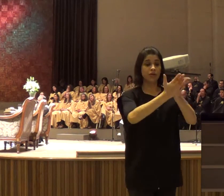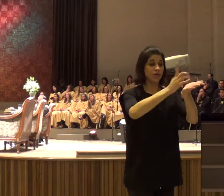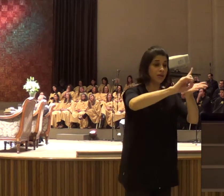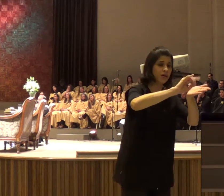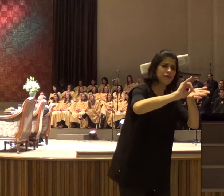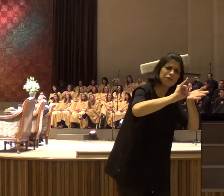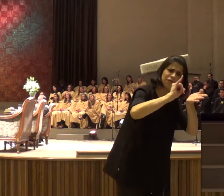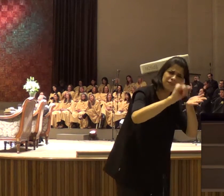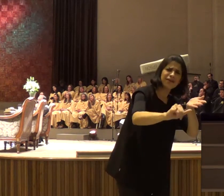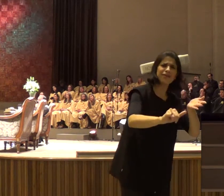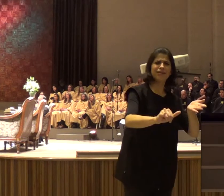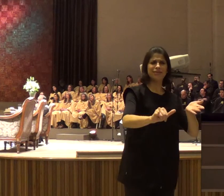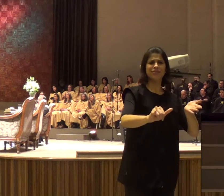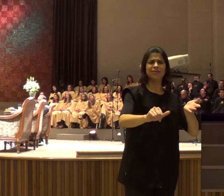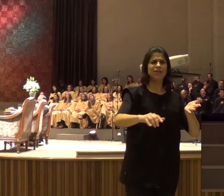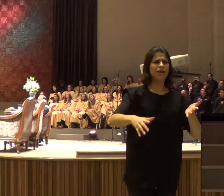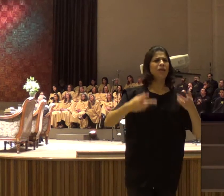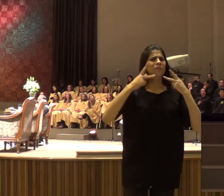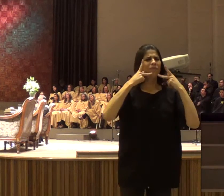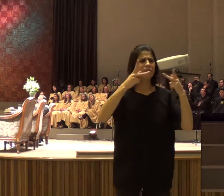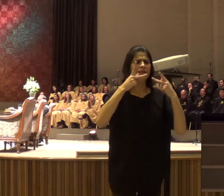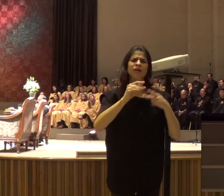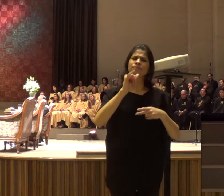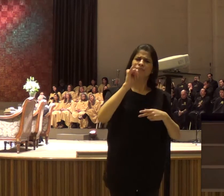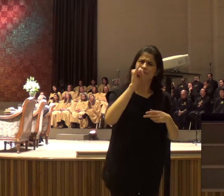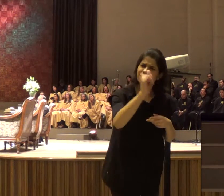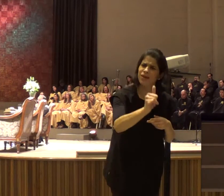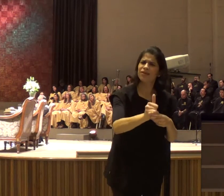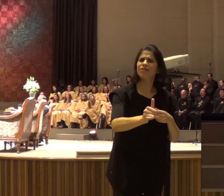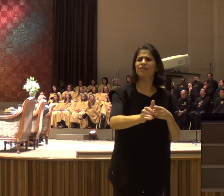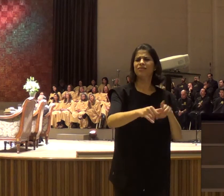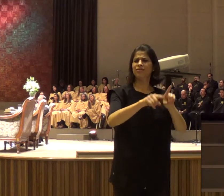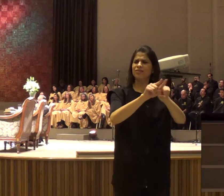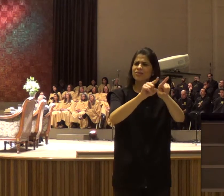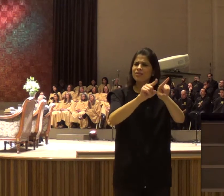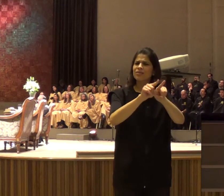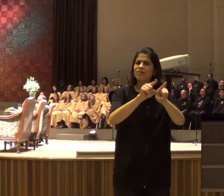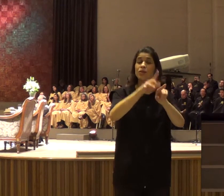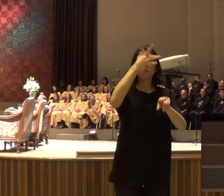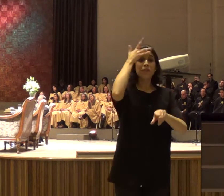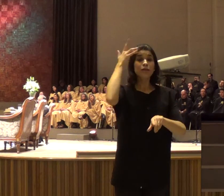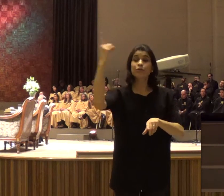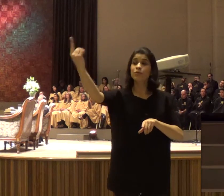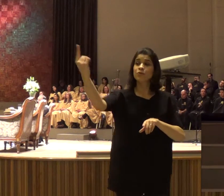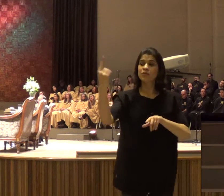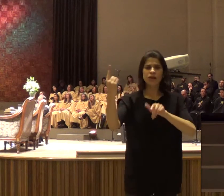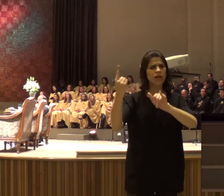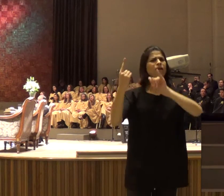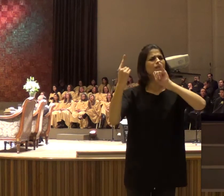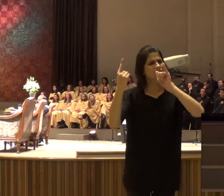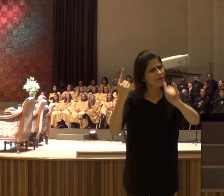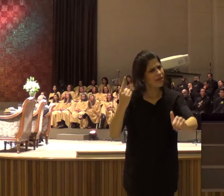ele usa as mensagens, ele usa, os homens, Deus, ele usa,